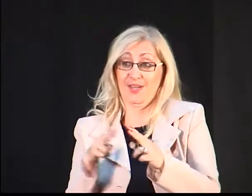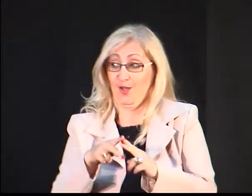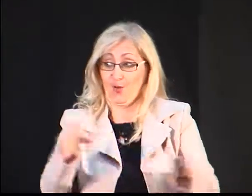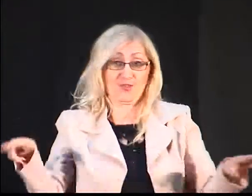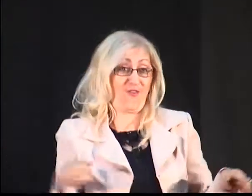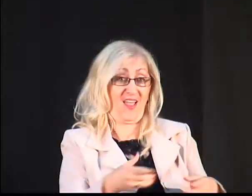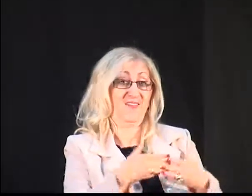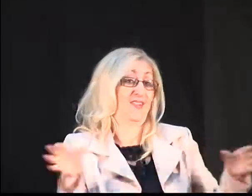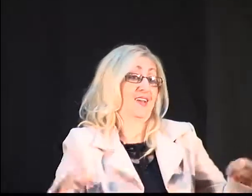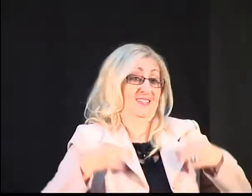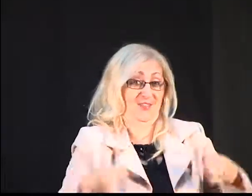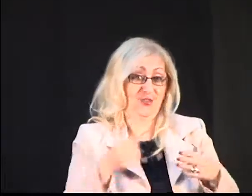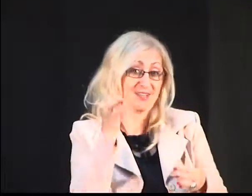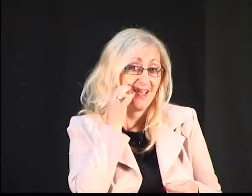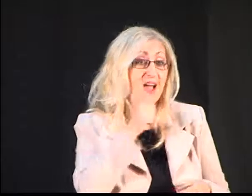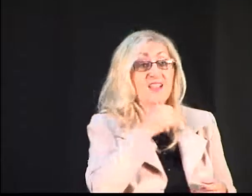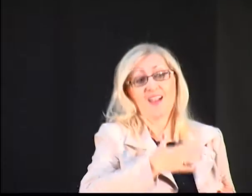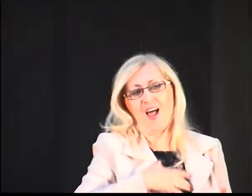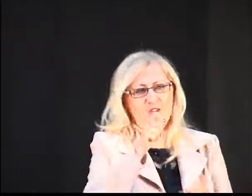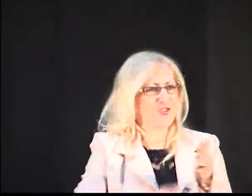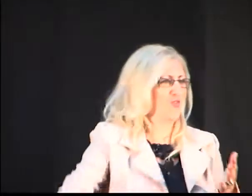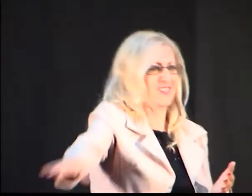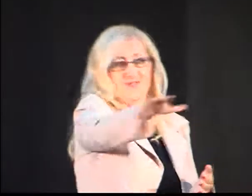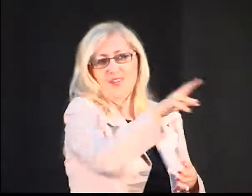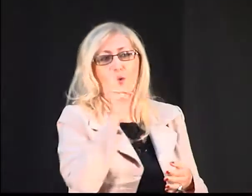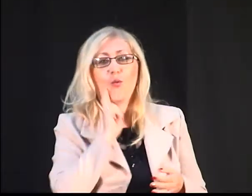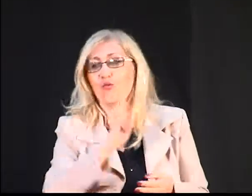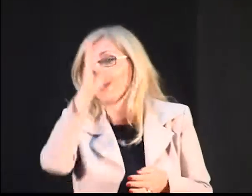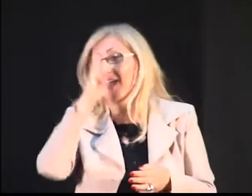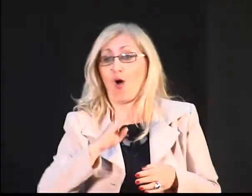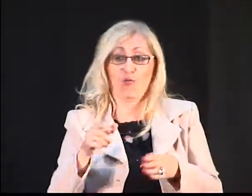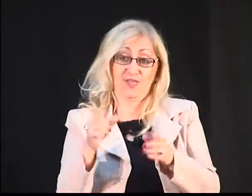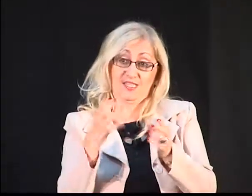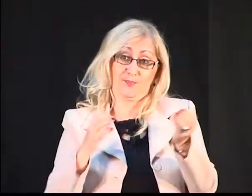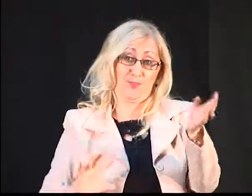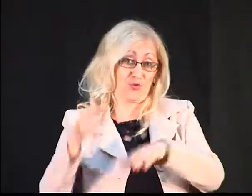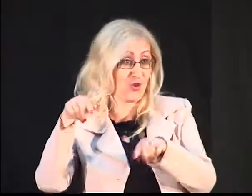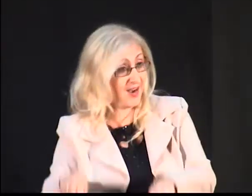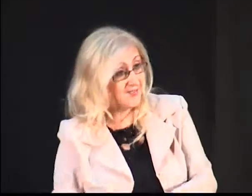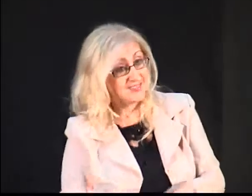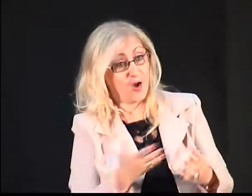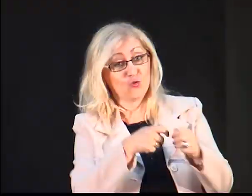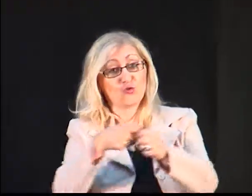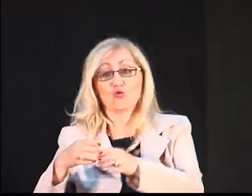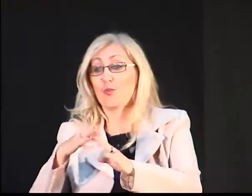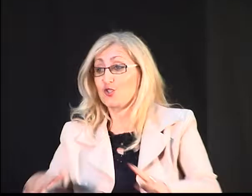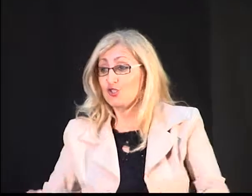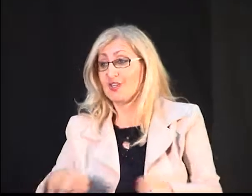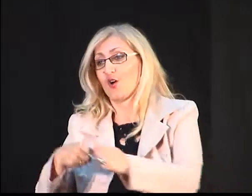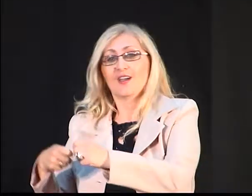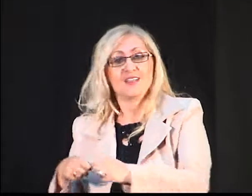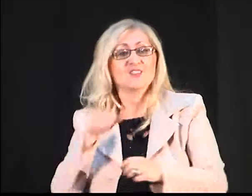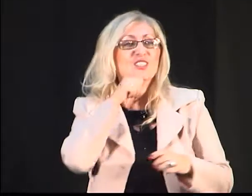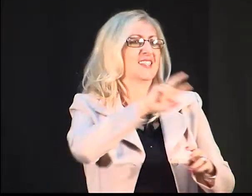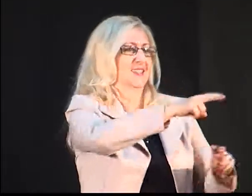nedelja također povećava solidarnost među gluvima i njihovim pristalicama i koristi se kao način da se stimulišu veći napori na